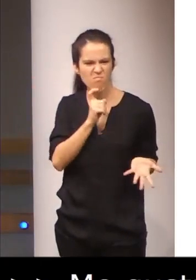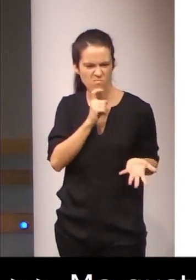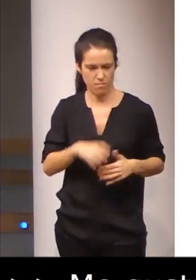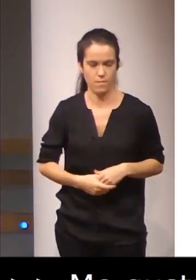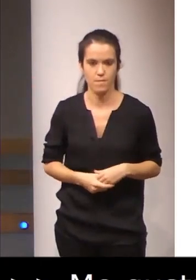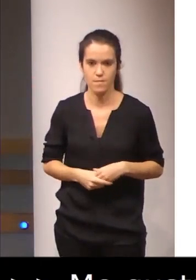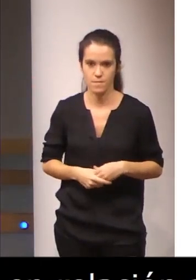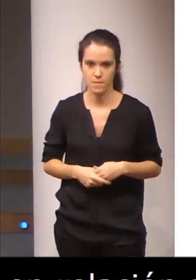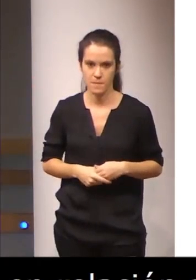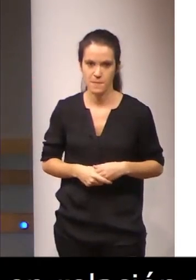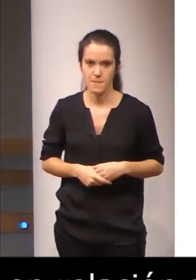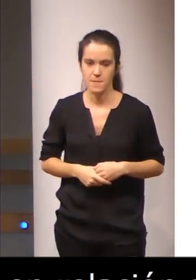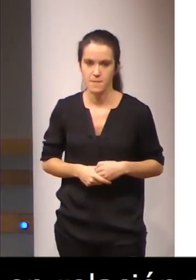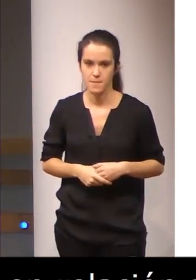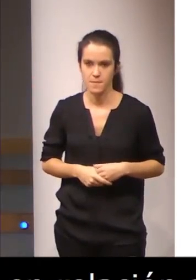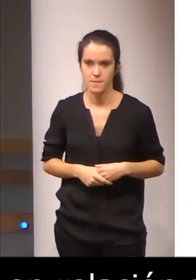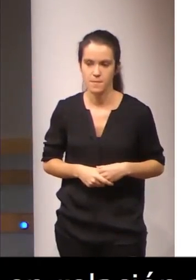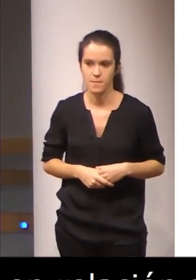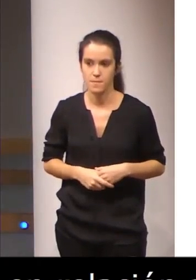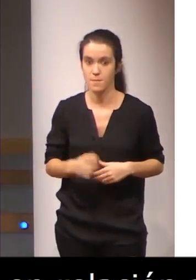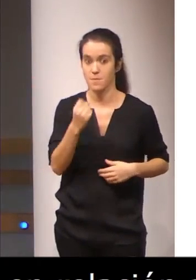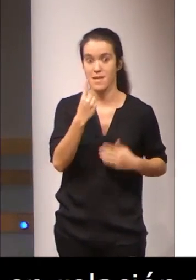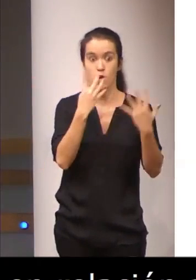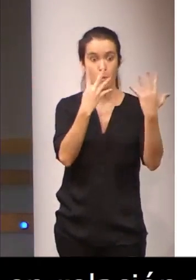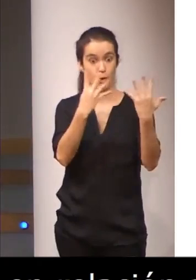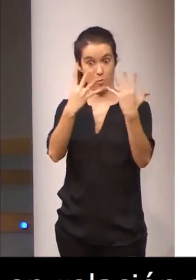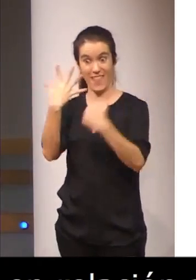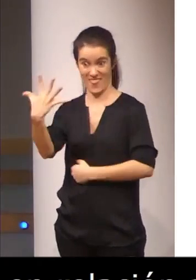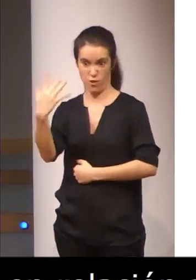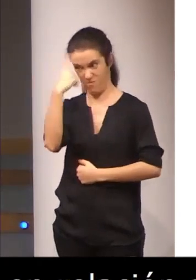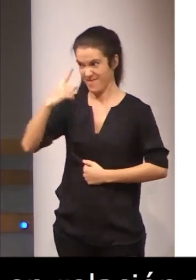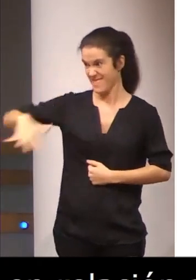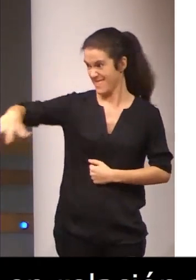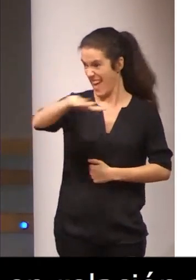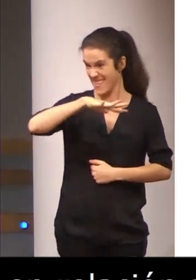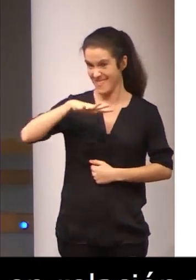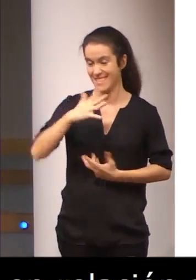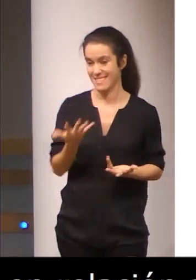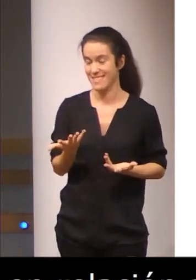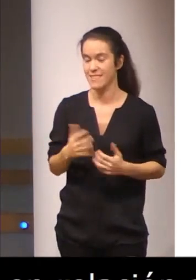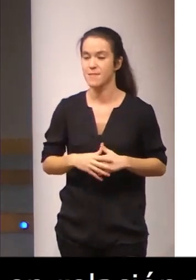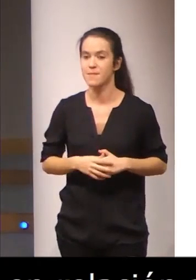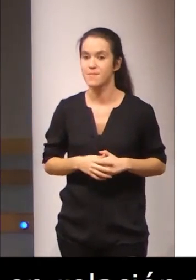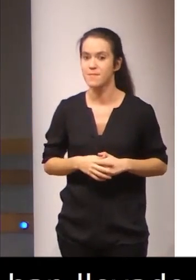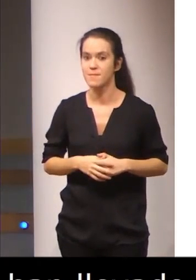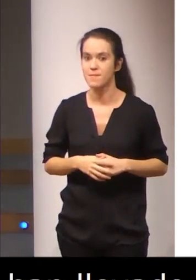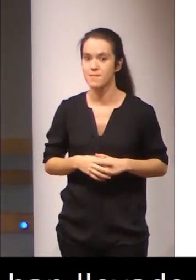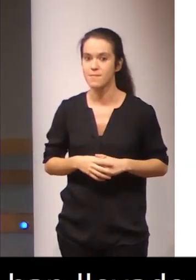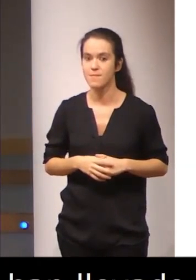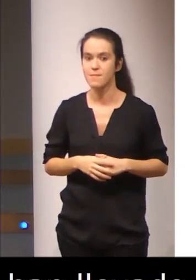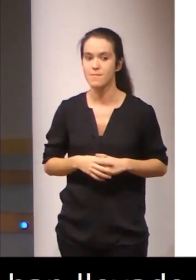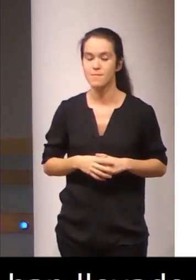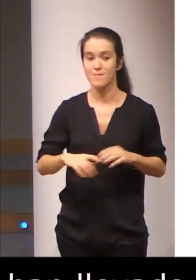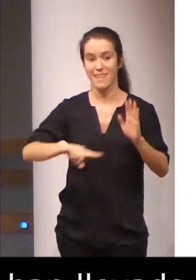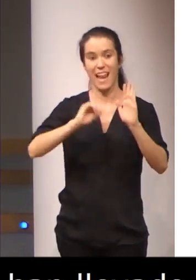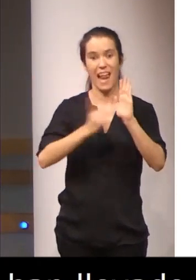la época actual. En 1995, como todos saben, a través de una ley, un recreto